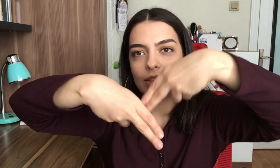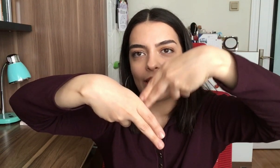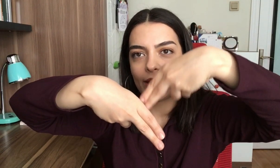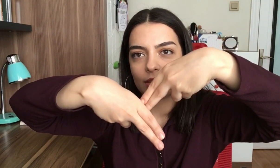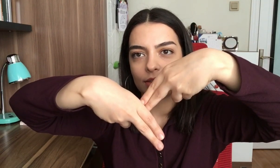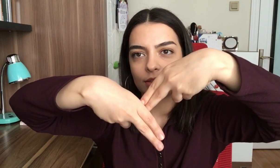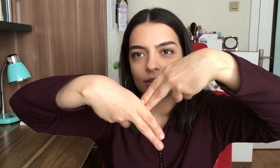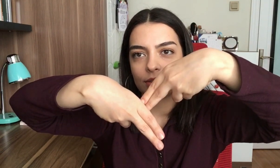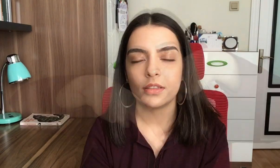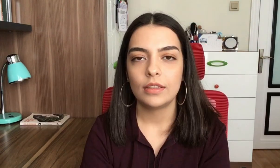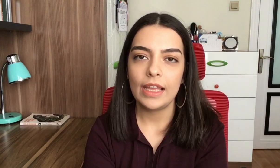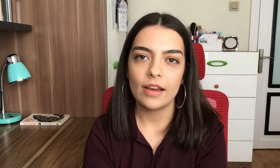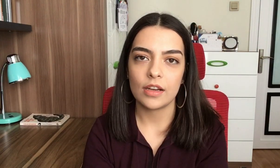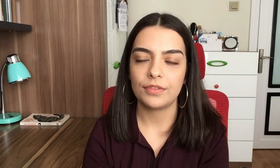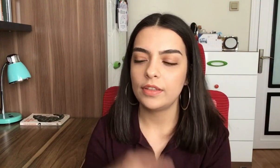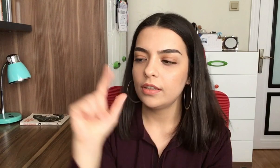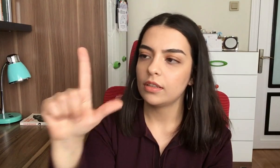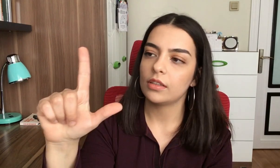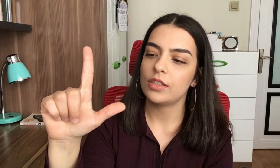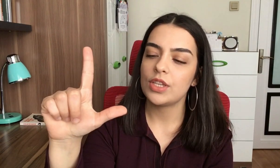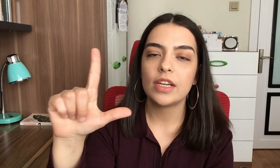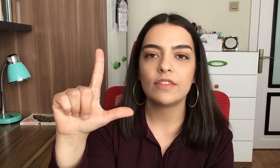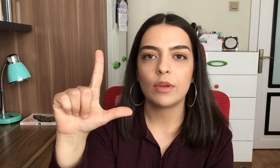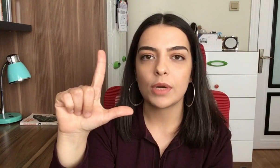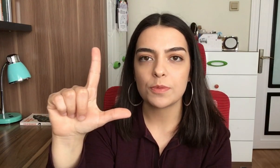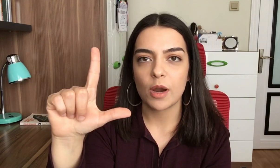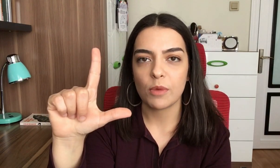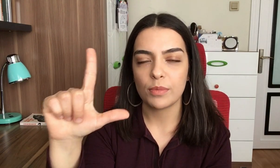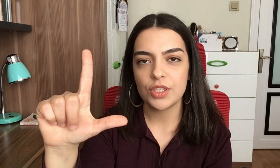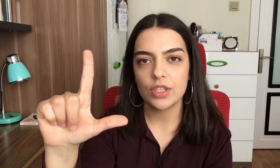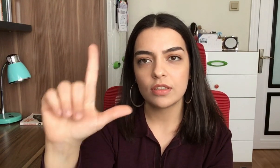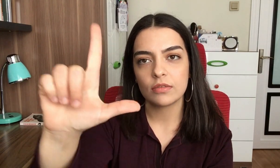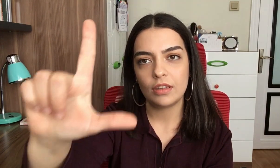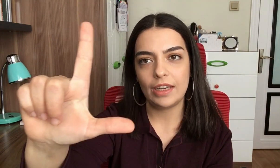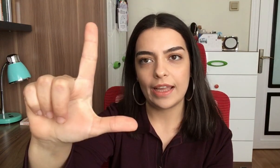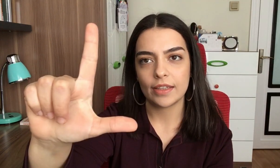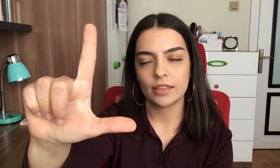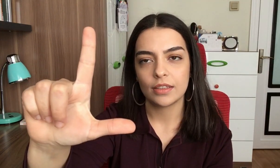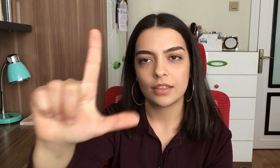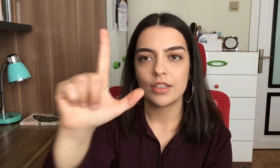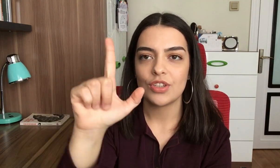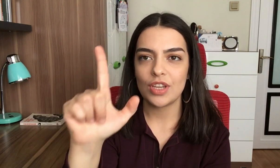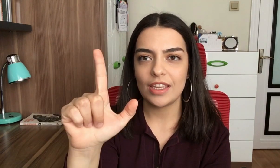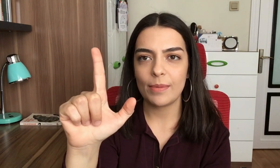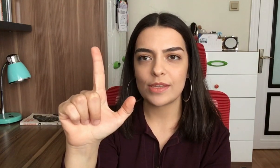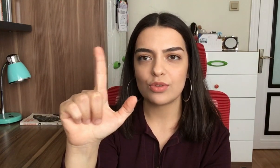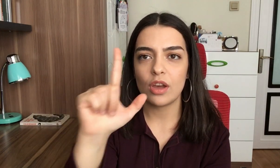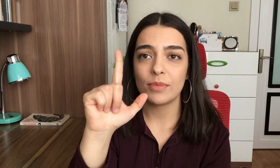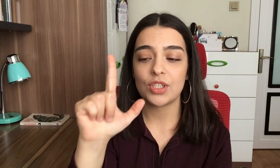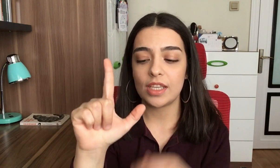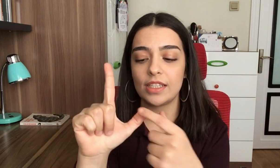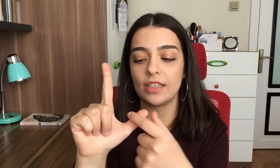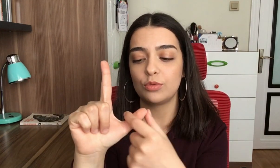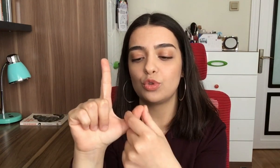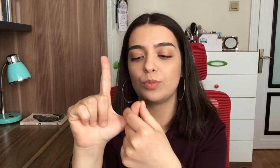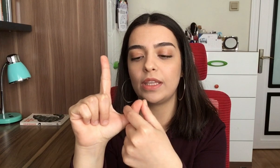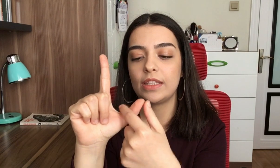L harfi işaret ve baş parmağım açık. L J'ye benziyor ama J'de unutmayın ki